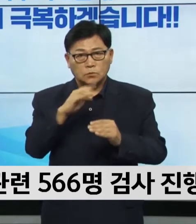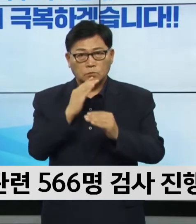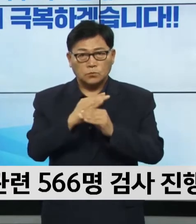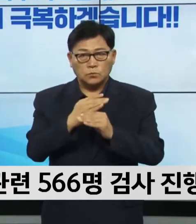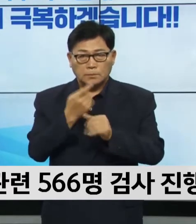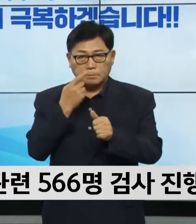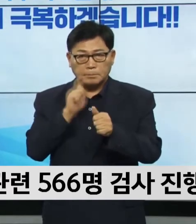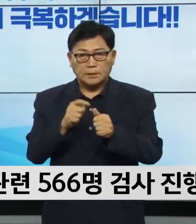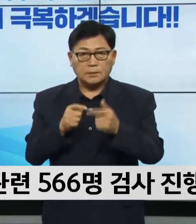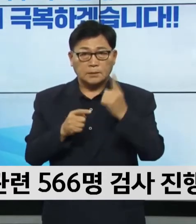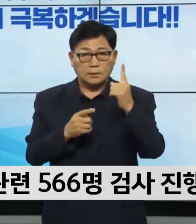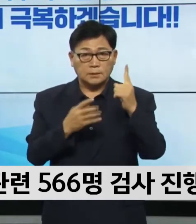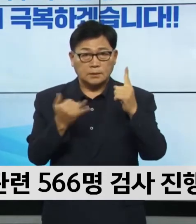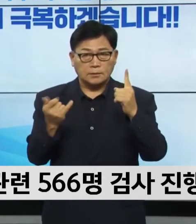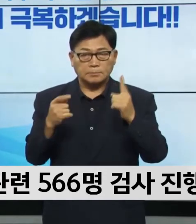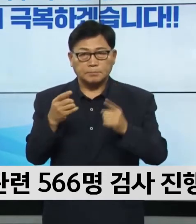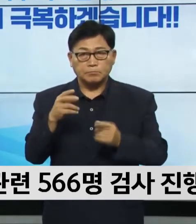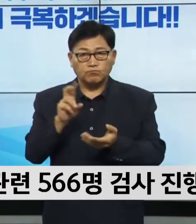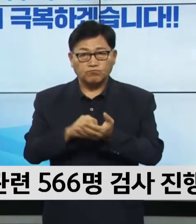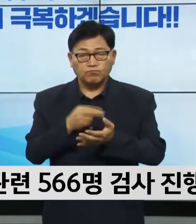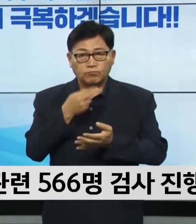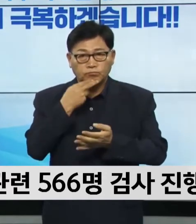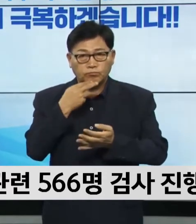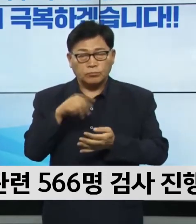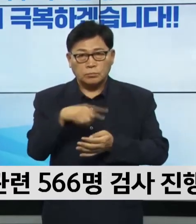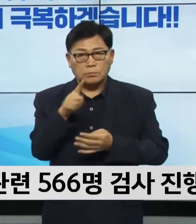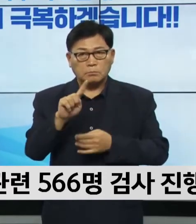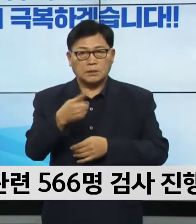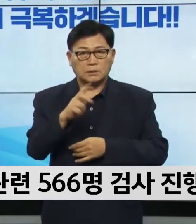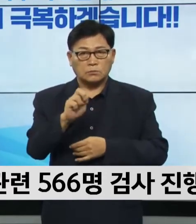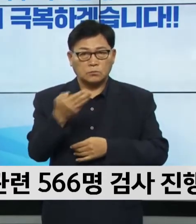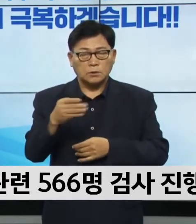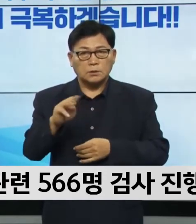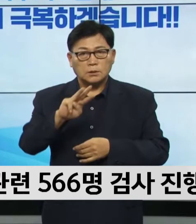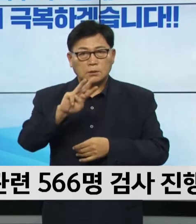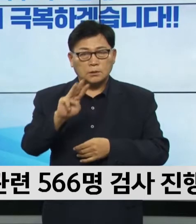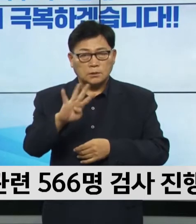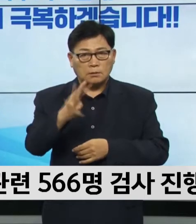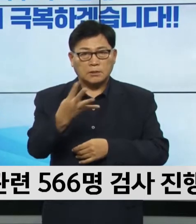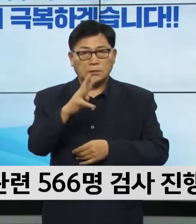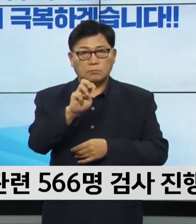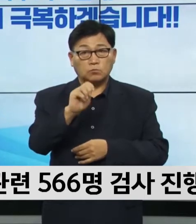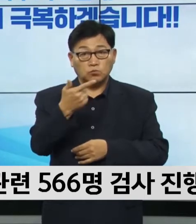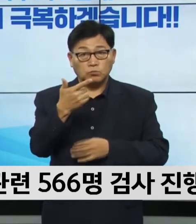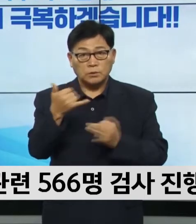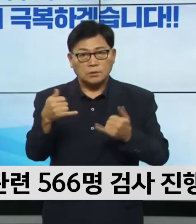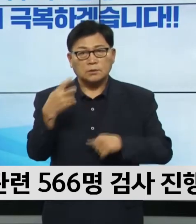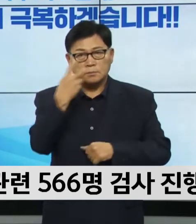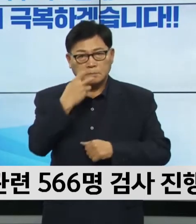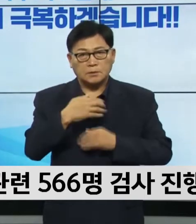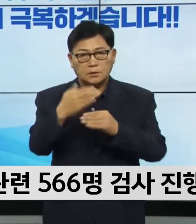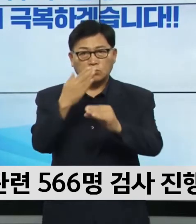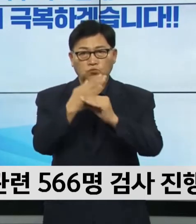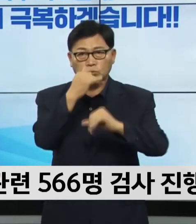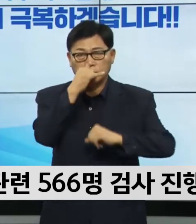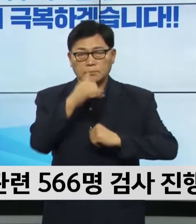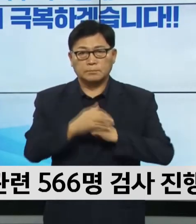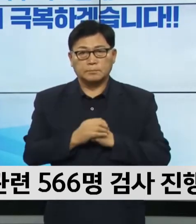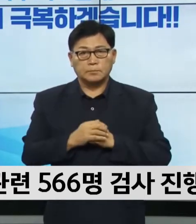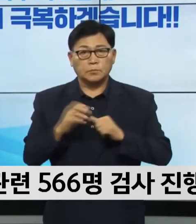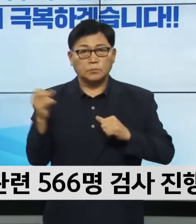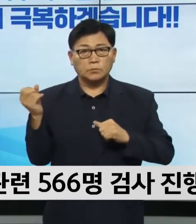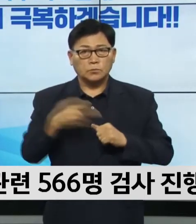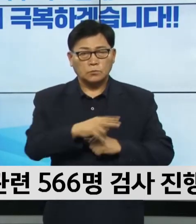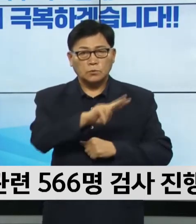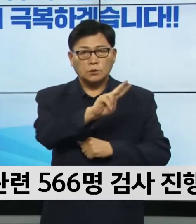양성 1명, 엄성 129명, 436명은 현재 검사 중입니다. 또